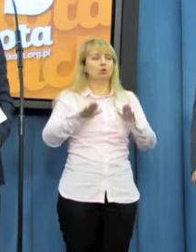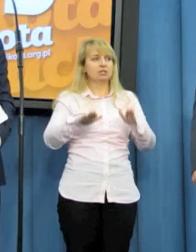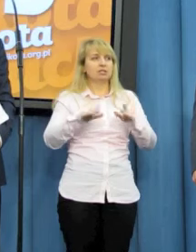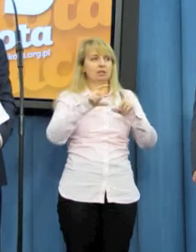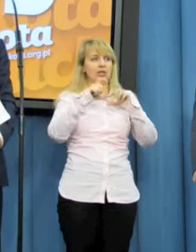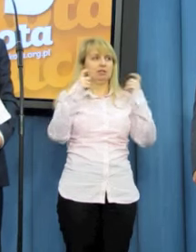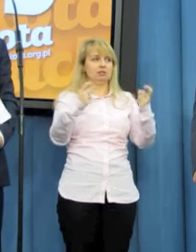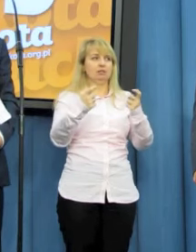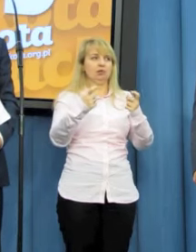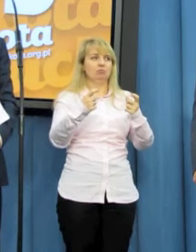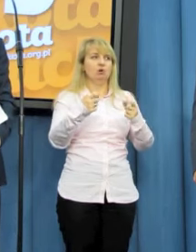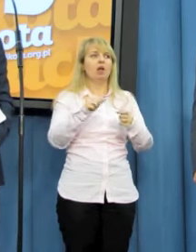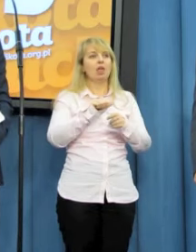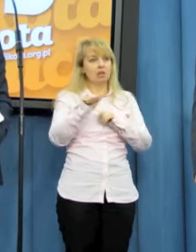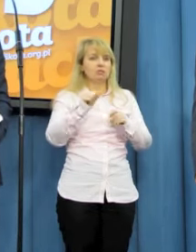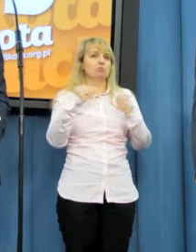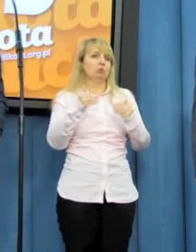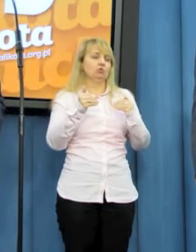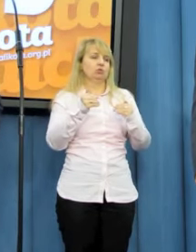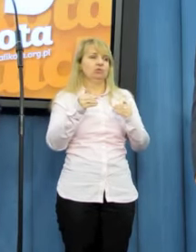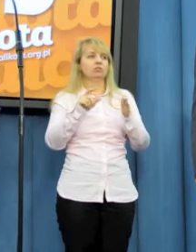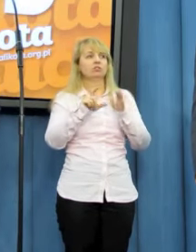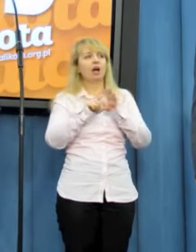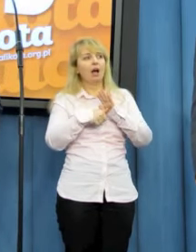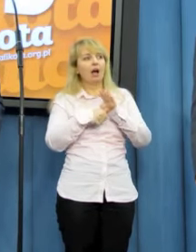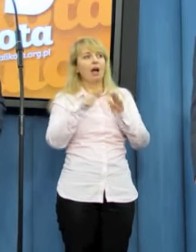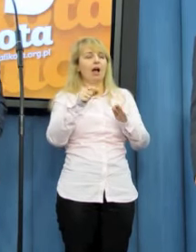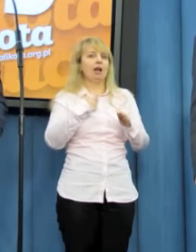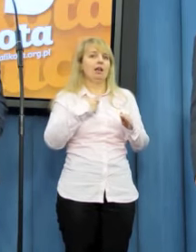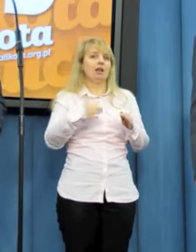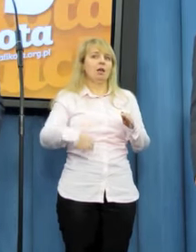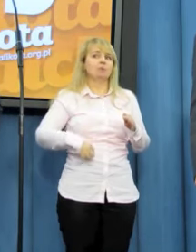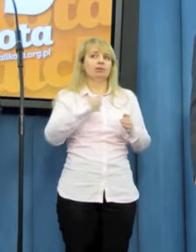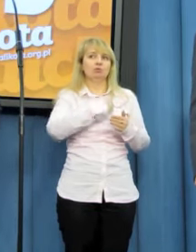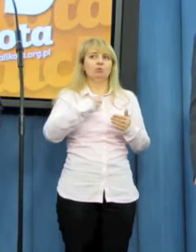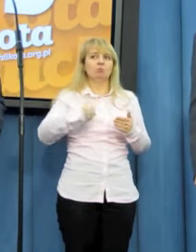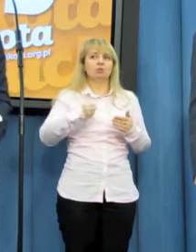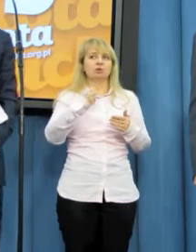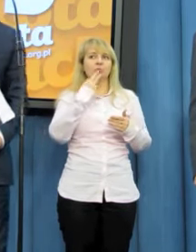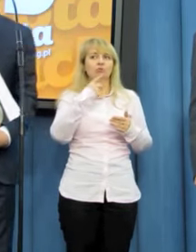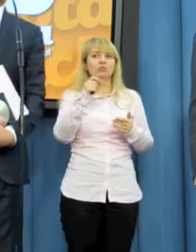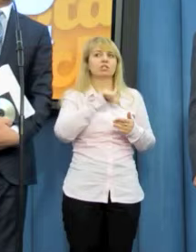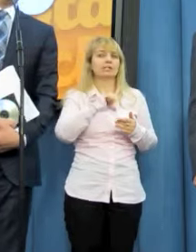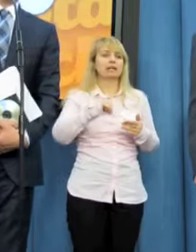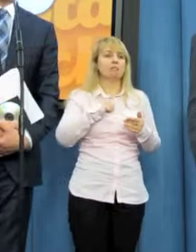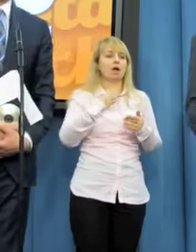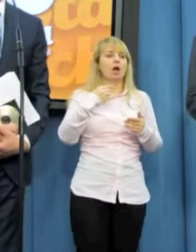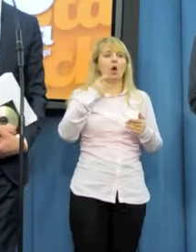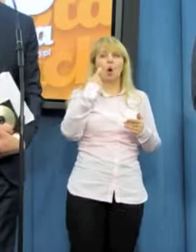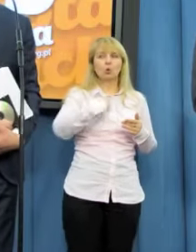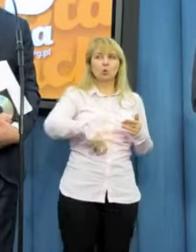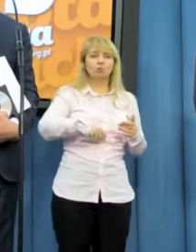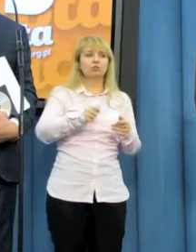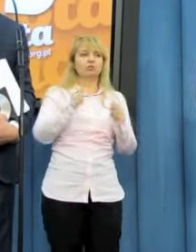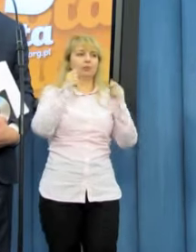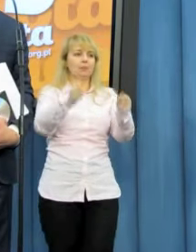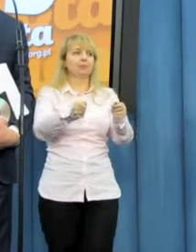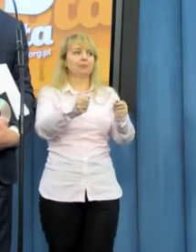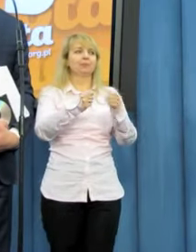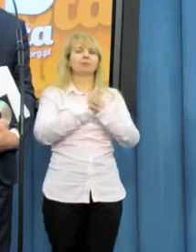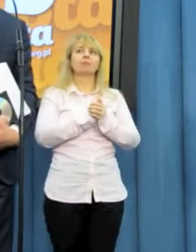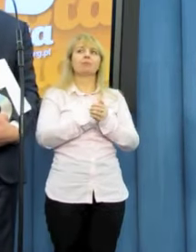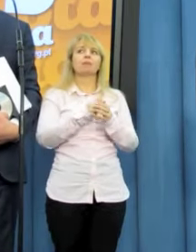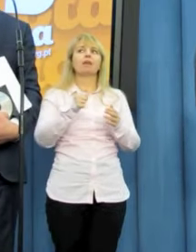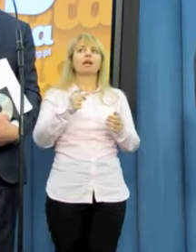więc to jakby jest też taka opcja, ale faktem jest, że pani przewodnicząca mówi, że to ona osobiście na ręce pana marszałka, panie Berlika. Panie redaktor, ja muszę się